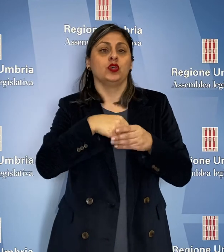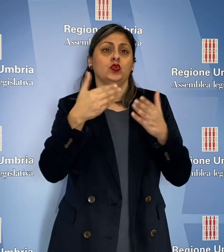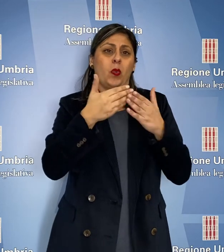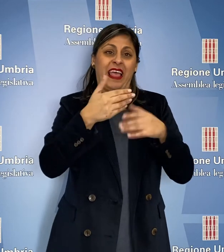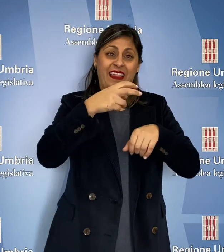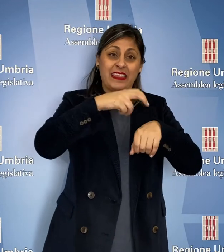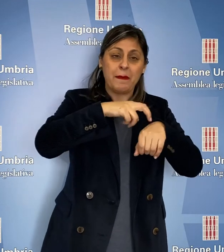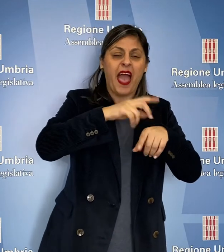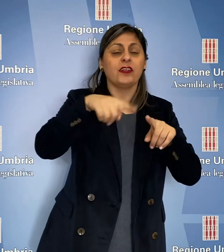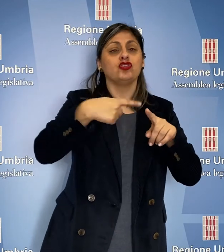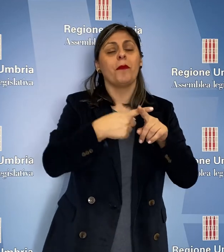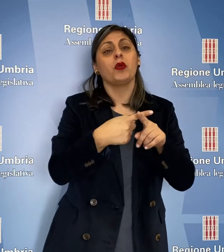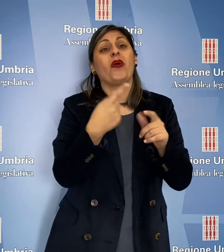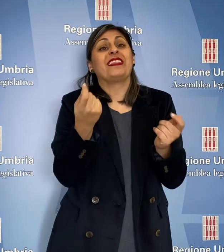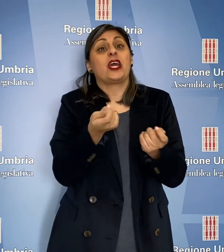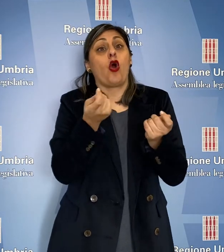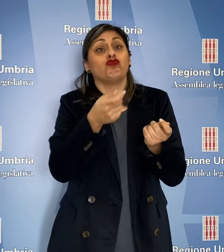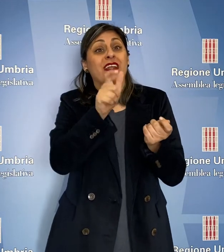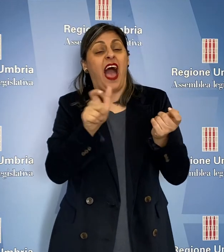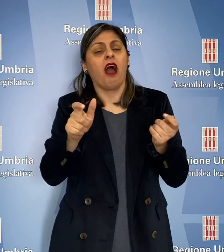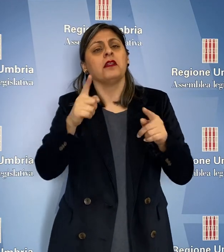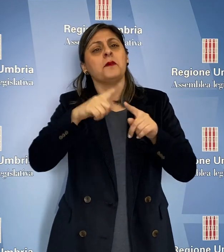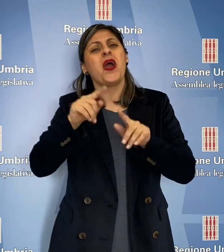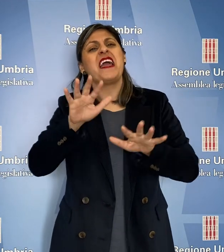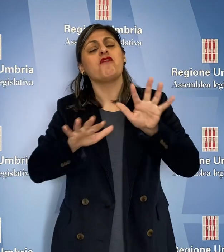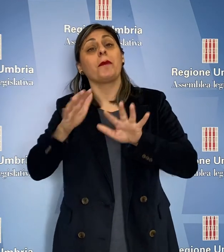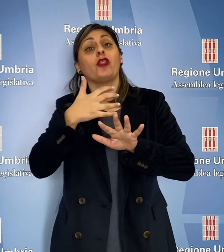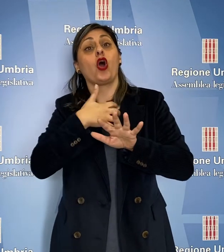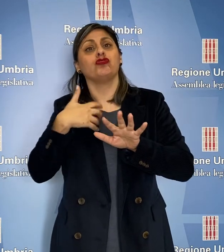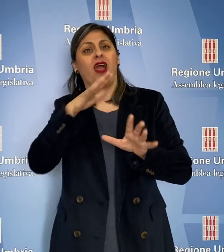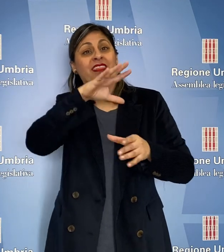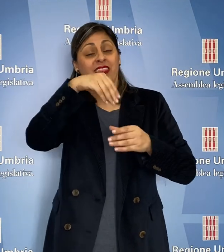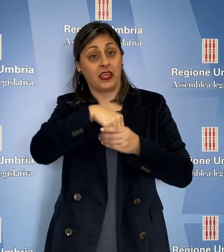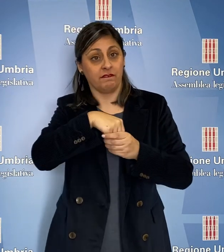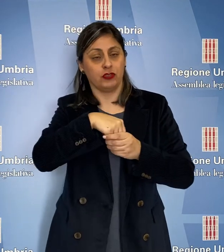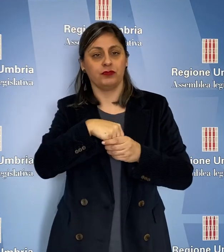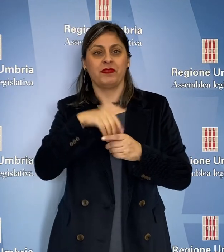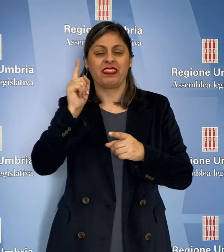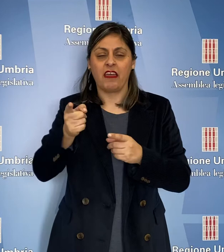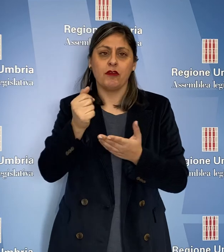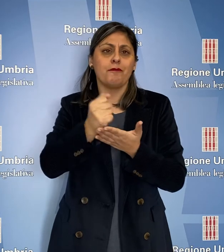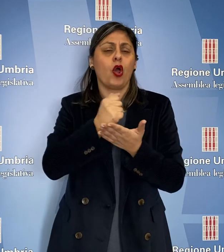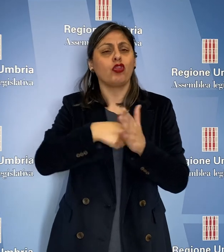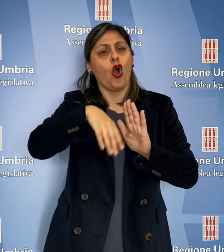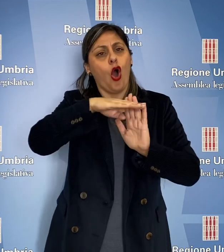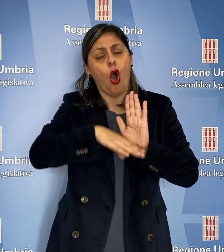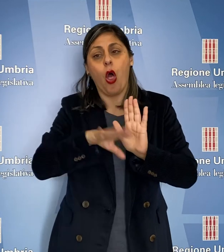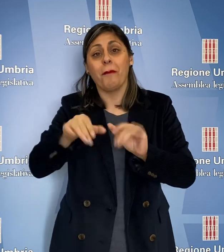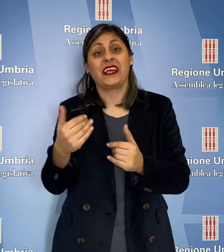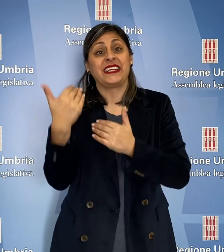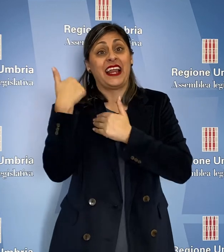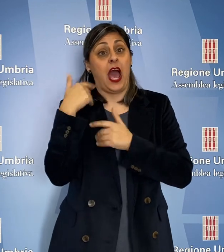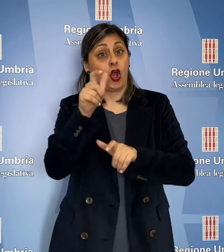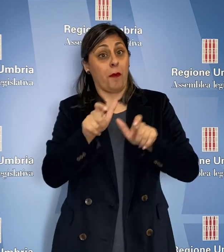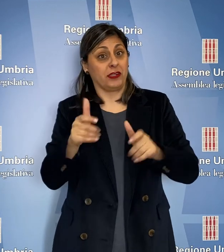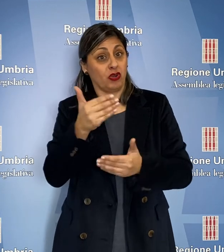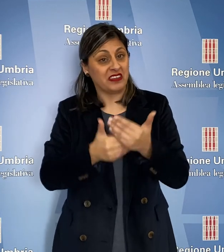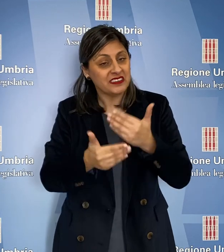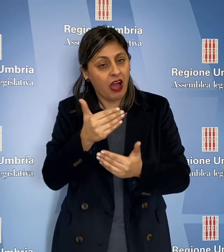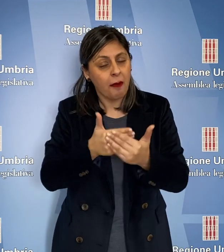-sanitaria e gli informatori scientifici, prevedere protocolli per la presa in carico delle persone con disabilità. Viene anche chiesto, tra